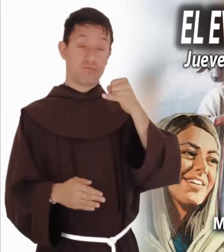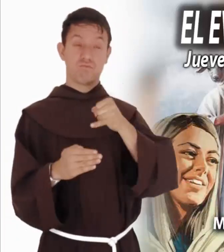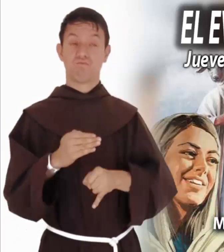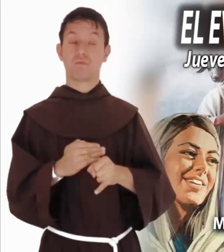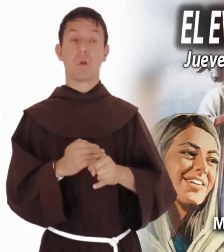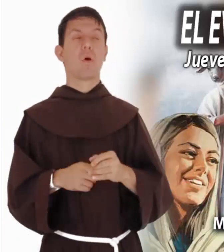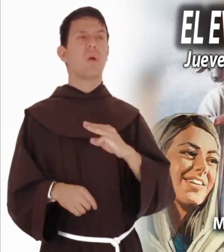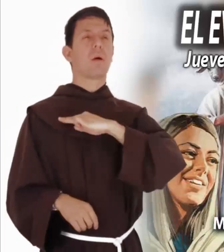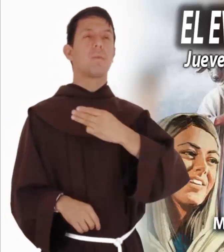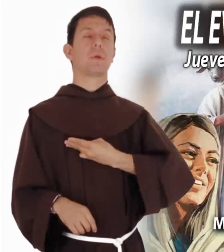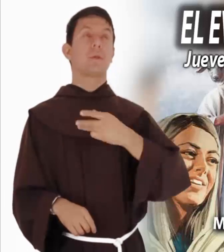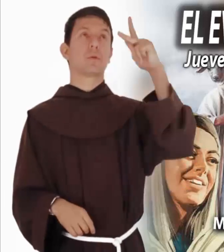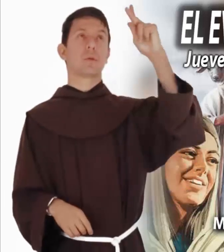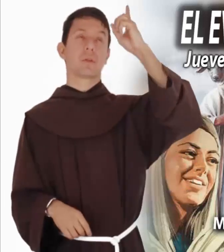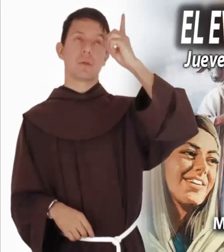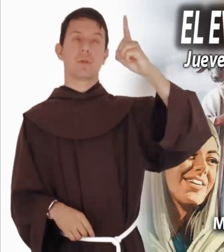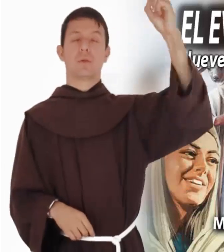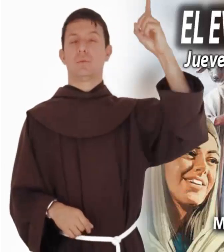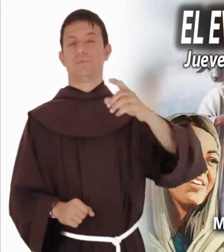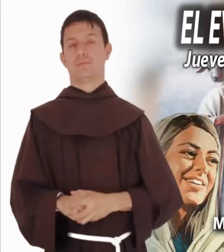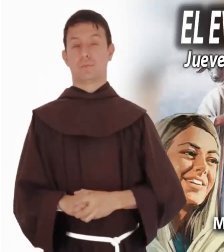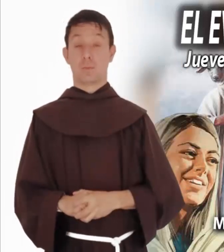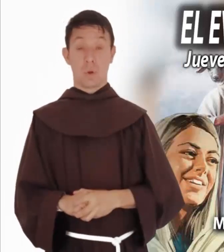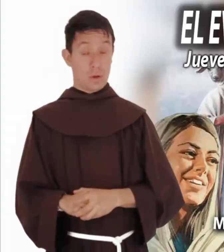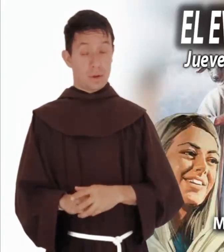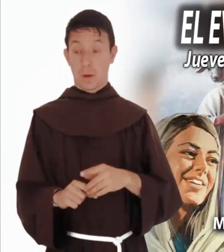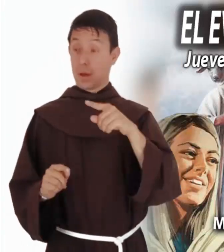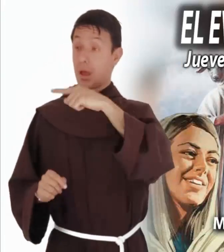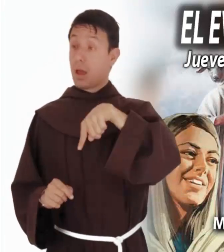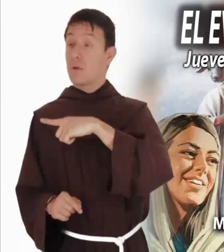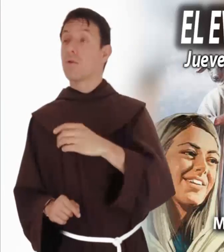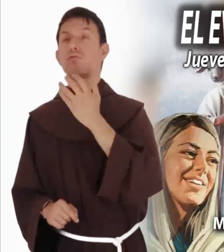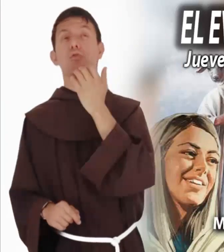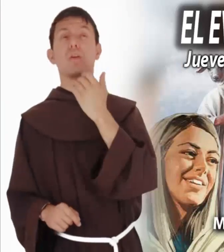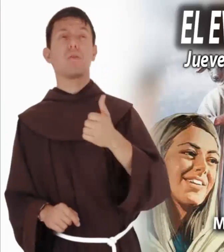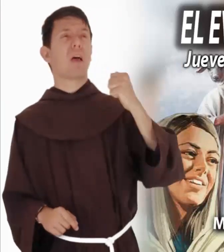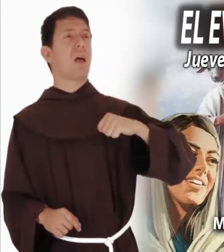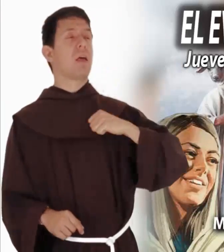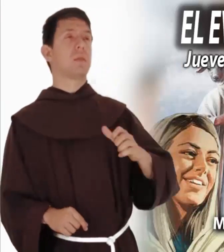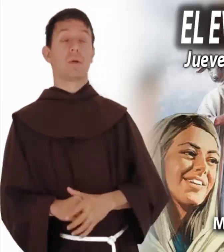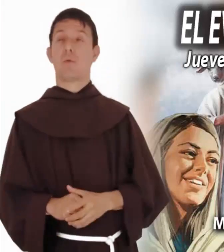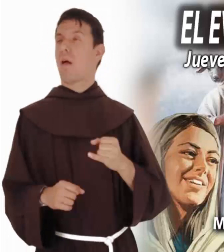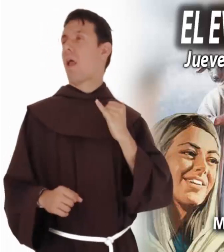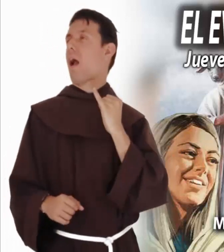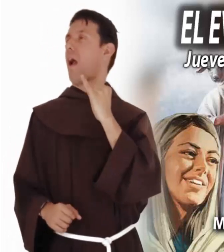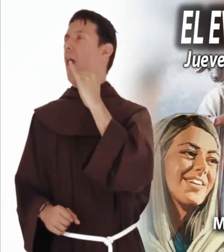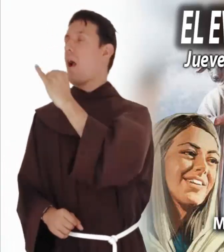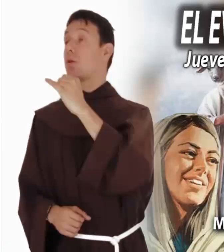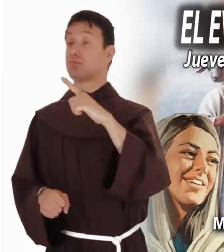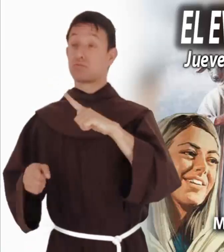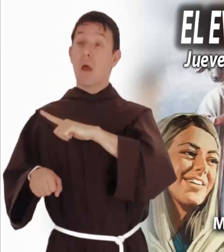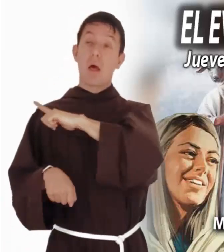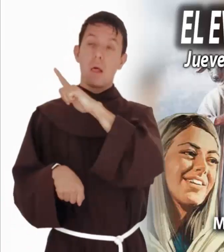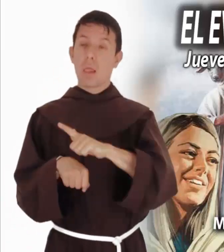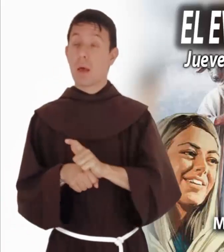actitud misericordiosa de Dios. No es que los escribas y fariseos de aquel tiempo estén muy lejanos de lo que